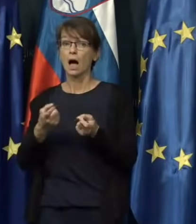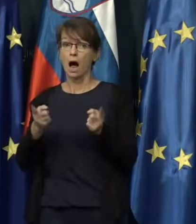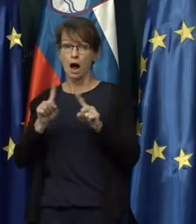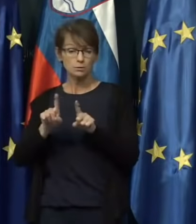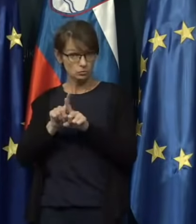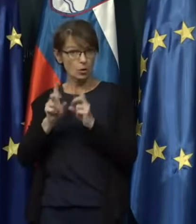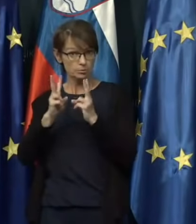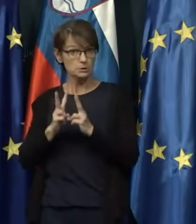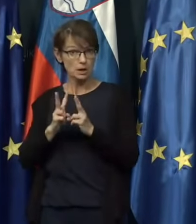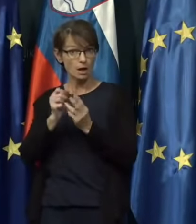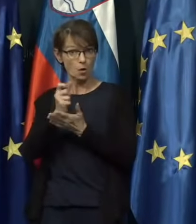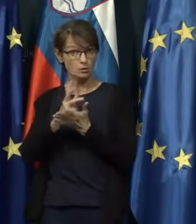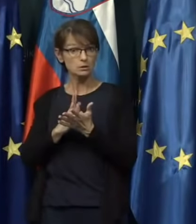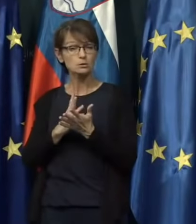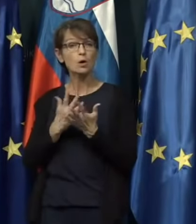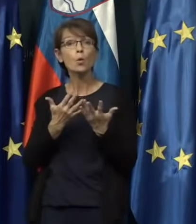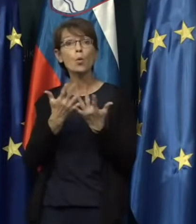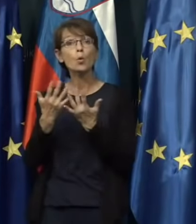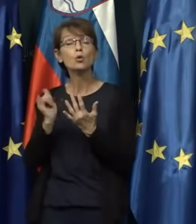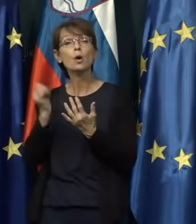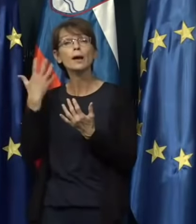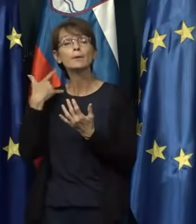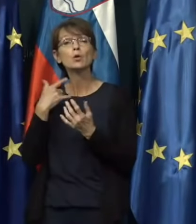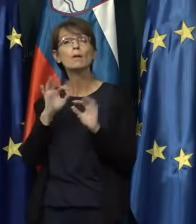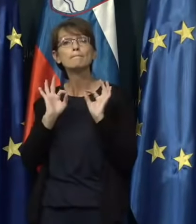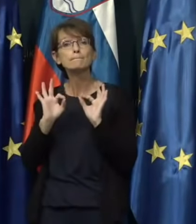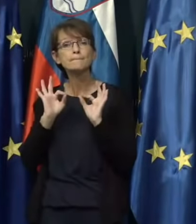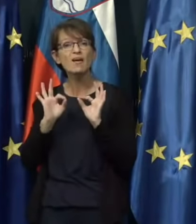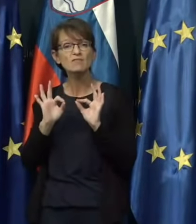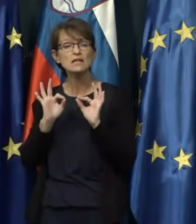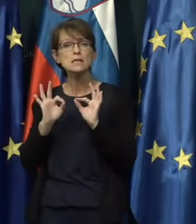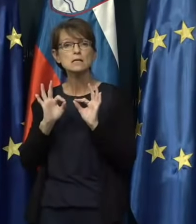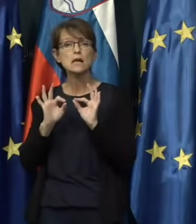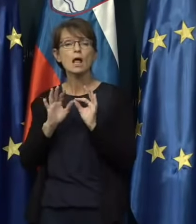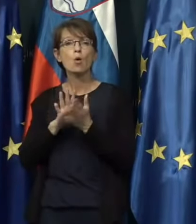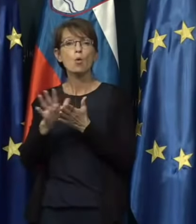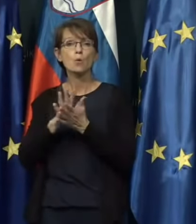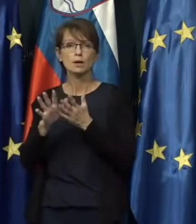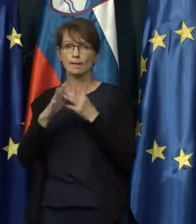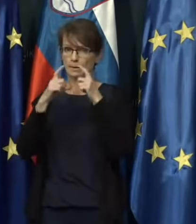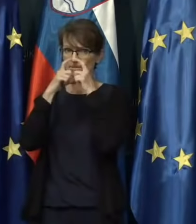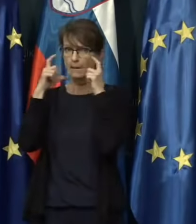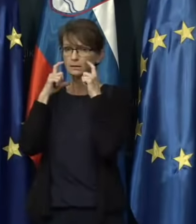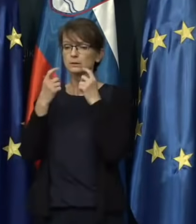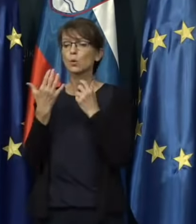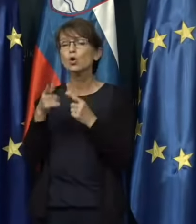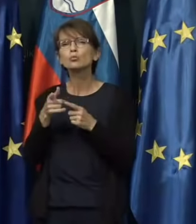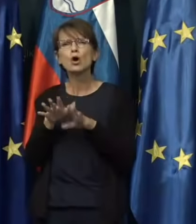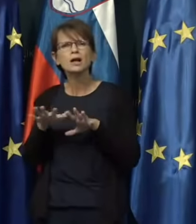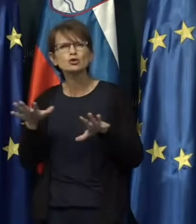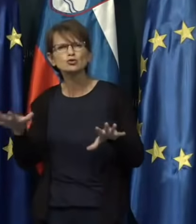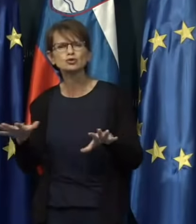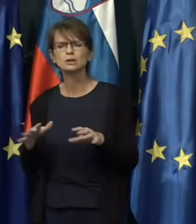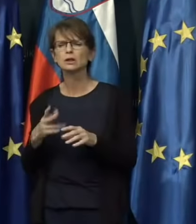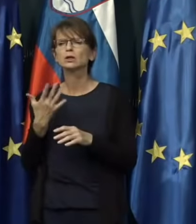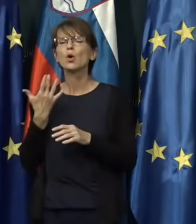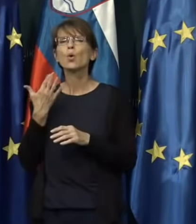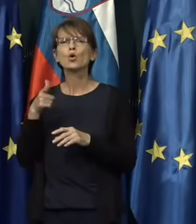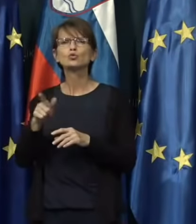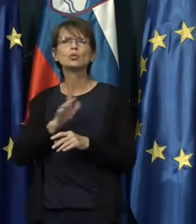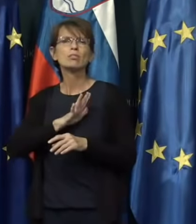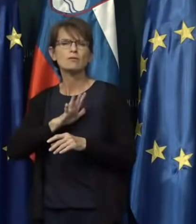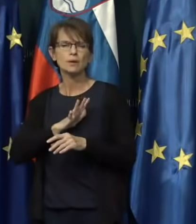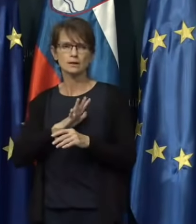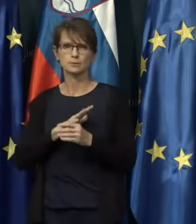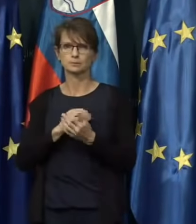koliko je bilo pravilne uporabe mask sploh, ali pa koliko je razširjena nepravilna uporabe mask, pa koliko je to nevarno? Lejte, jaz ne